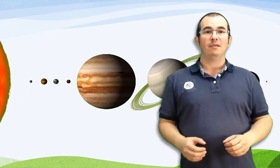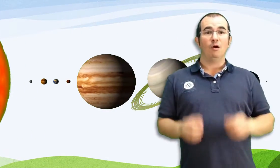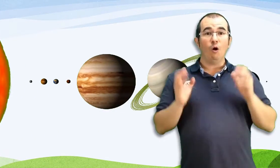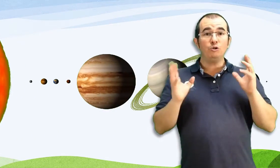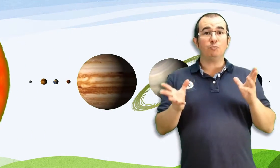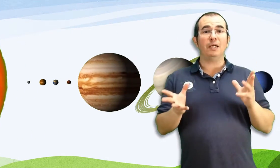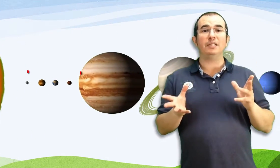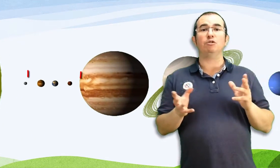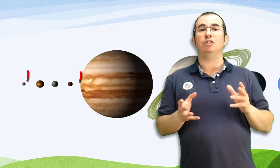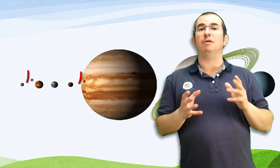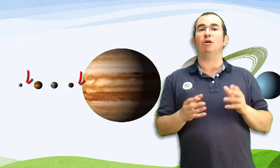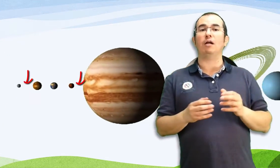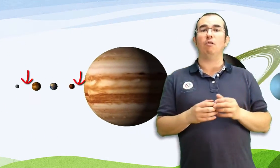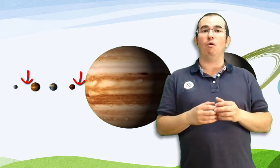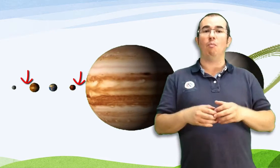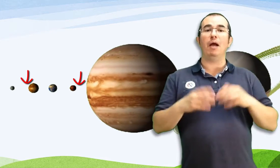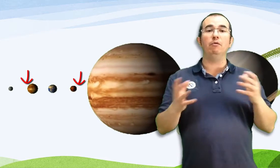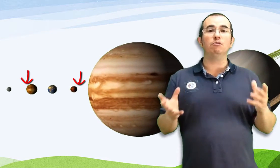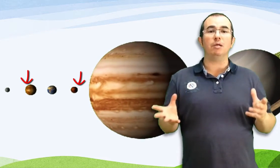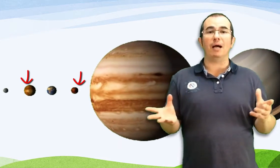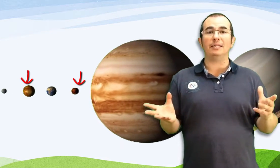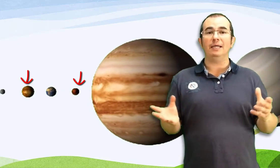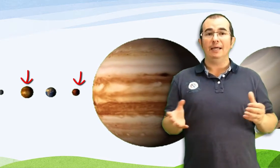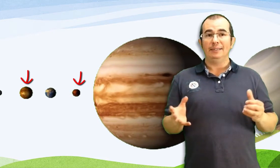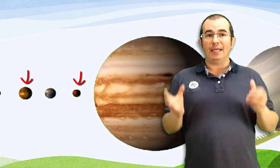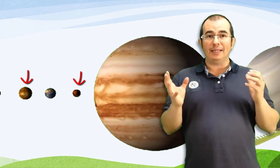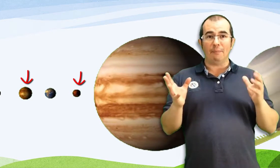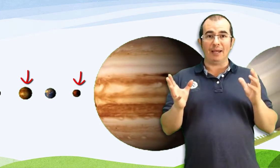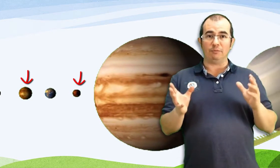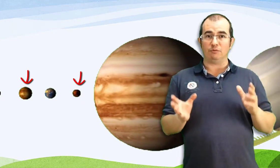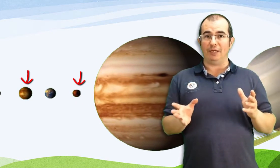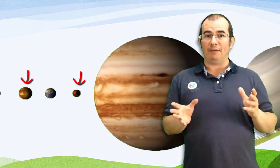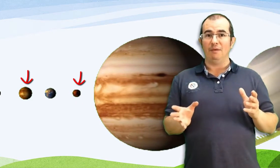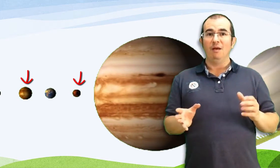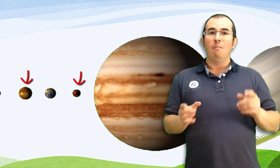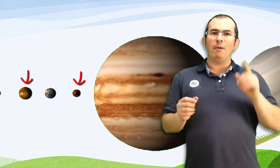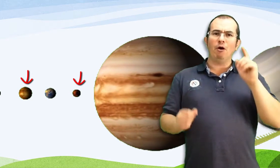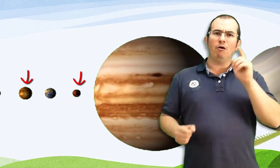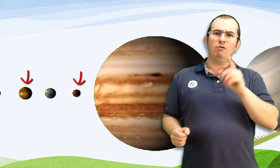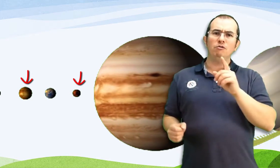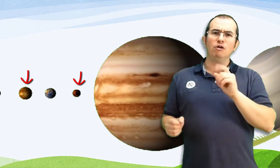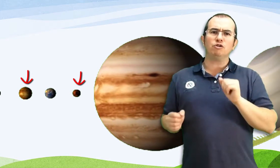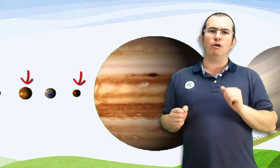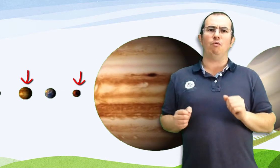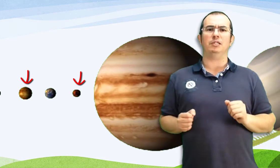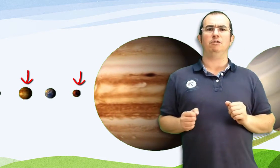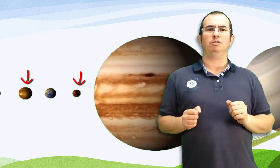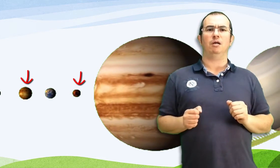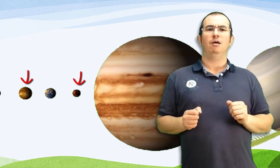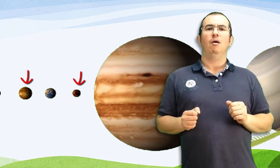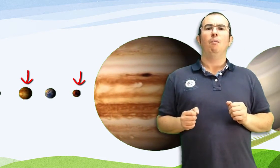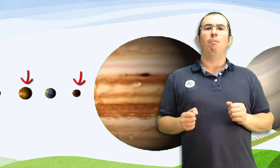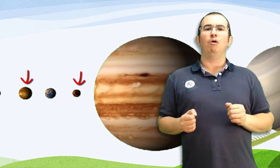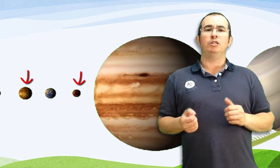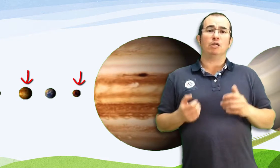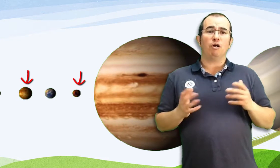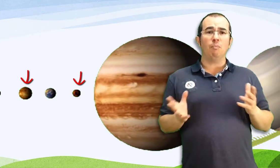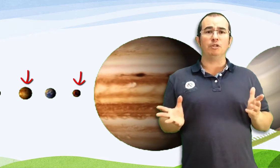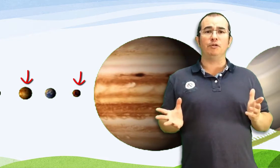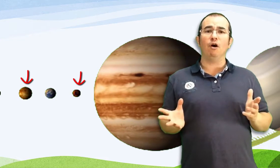Outros planetas do sistema solar como Venus e Marte Tenen tamén a atmosfera Pero non son iguais a nosa Pois a súa composición